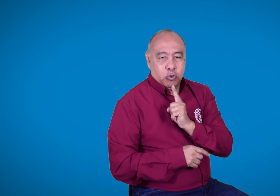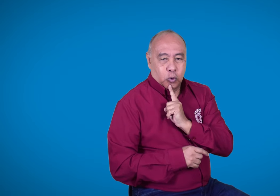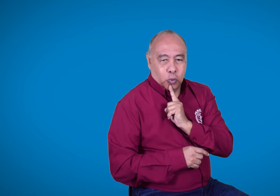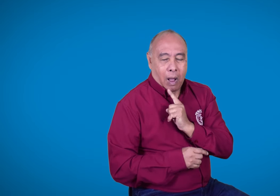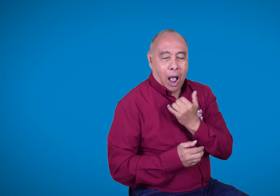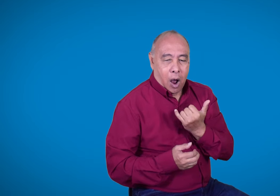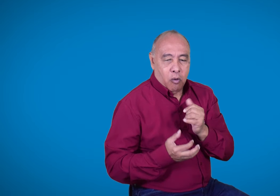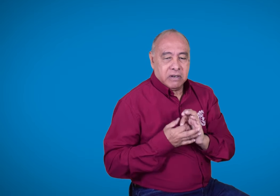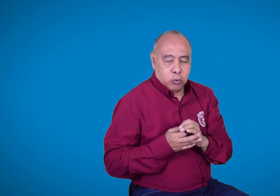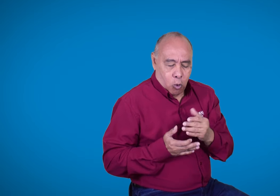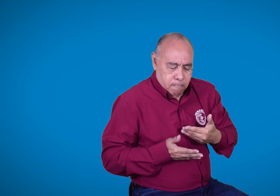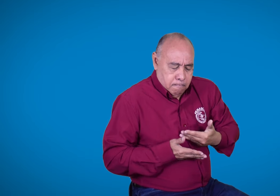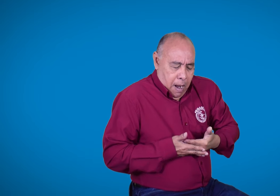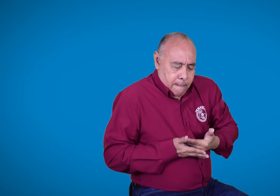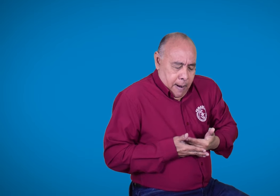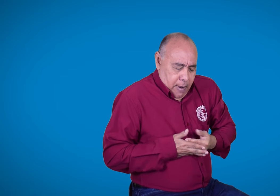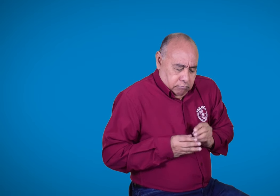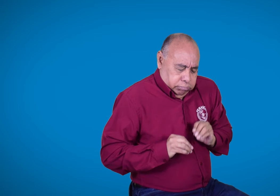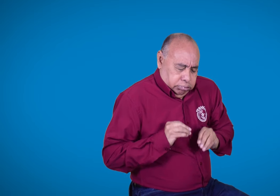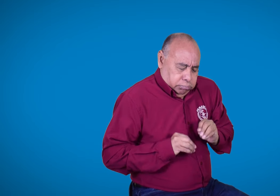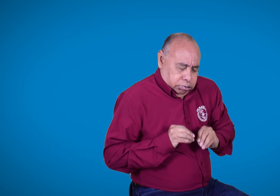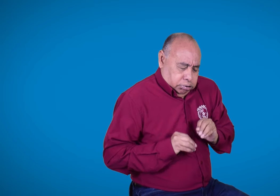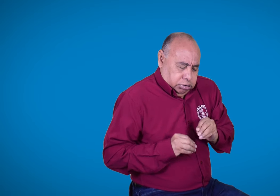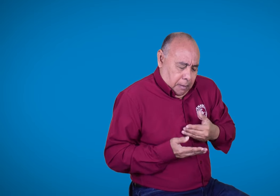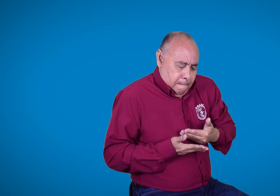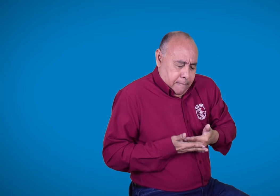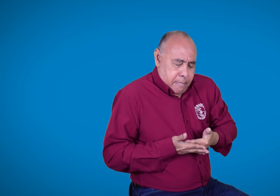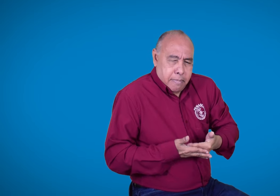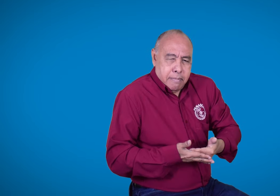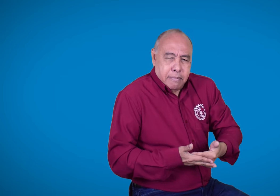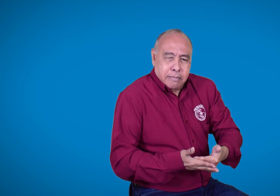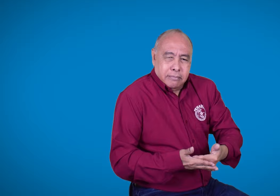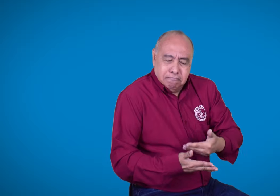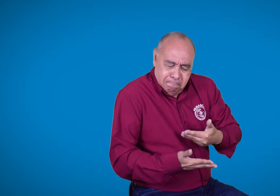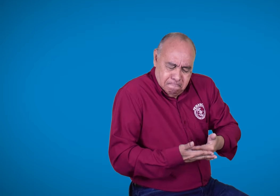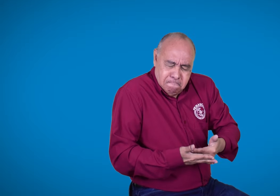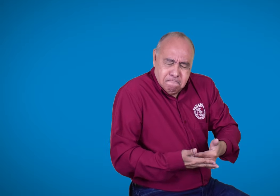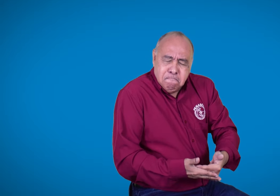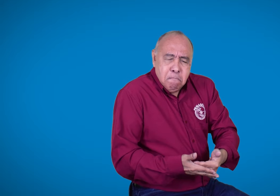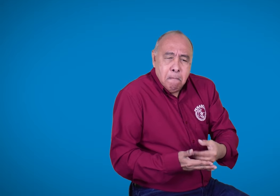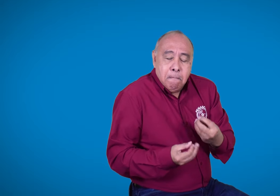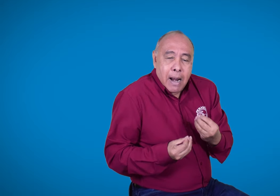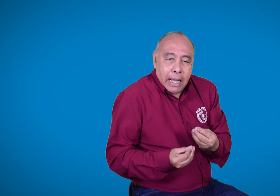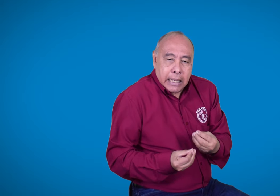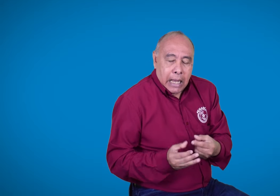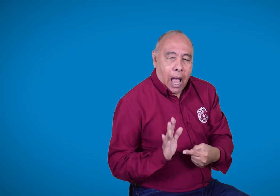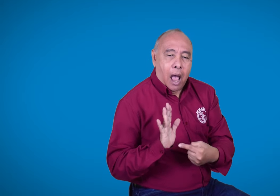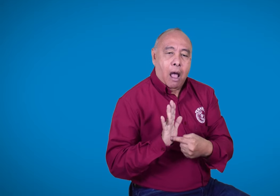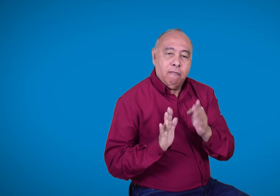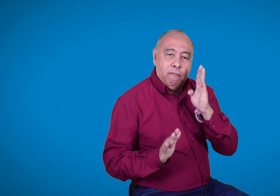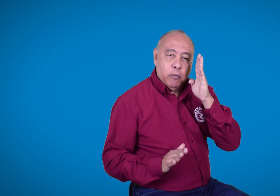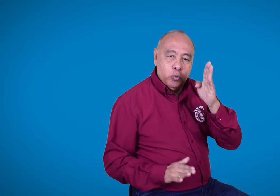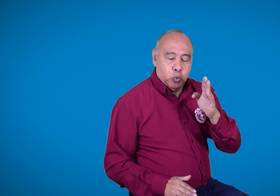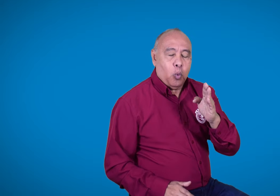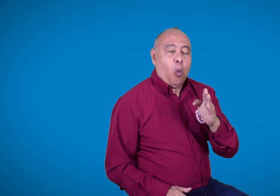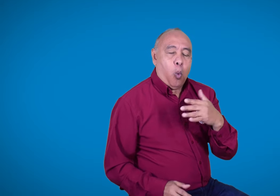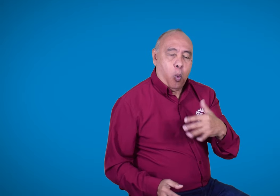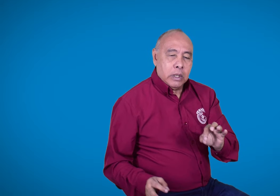En estos momentos, FENASCOL está realizando toda la argumentación en torno a la protección de la lengua de señas como